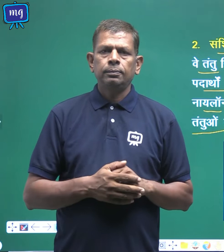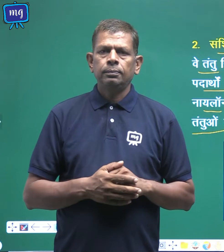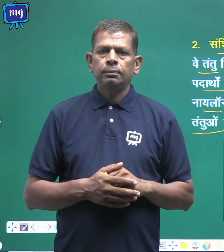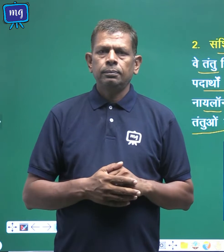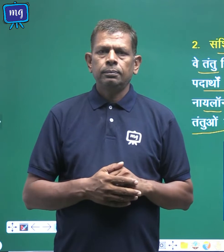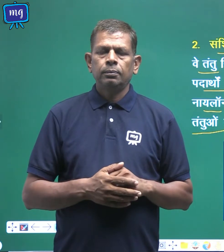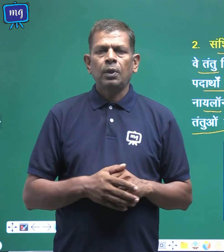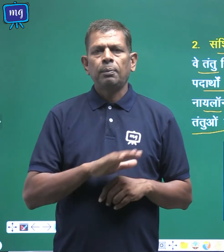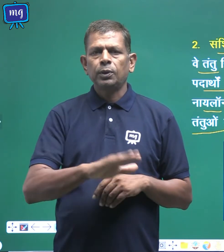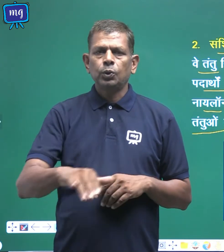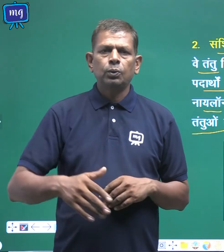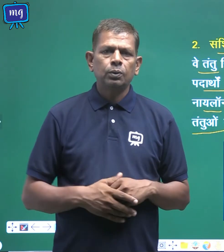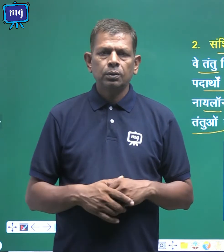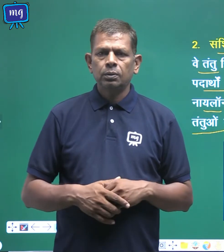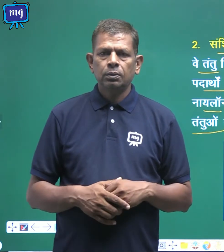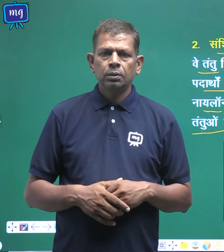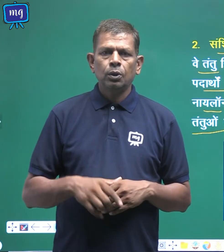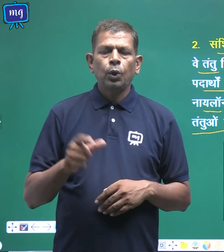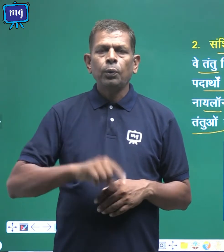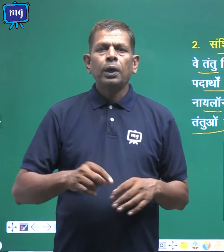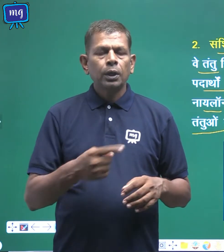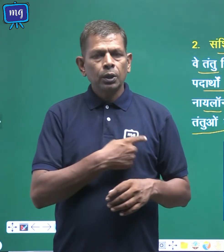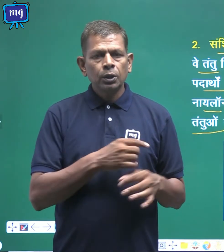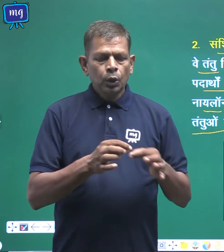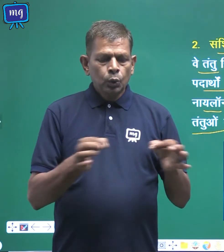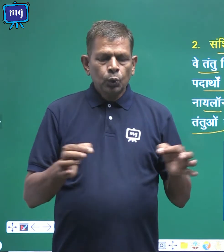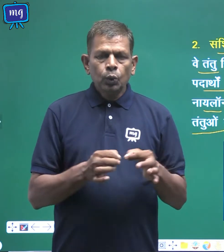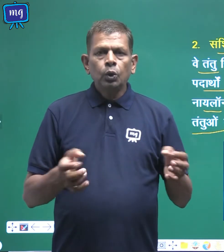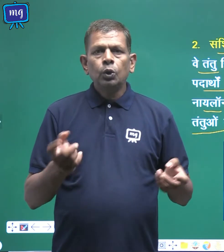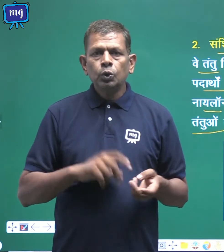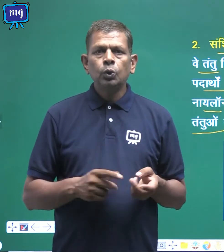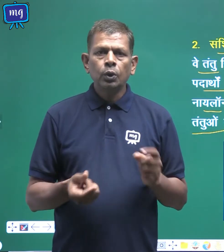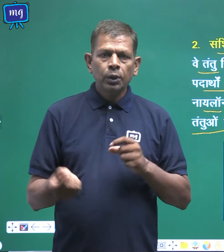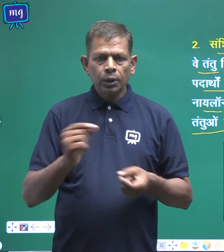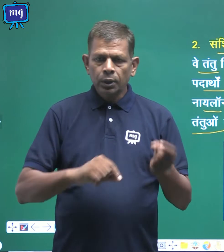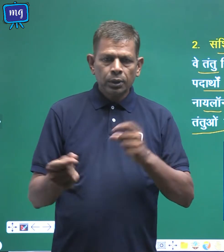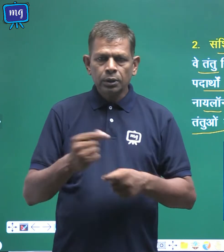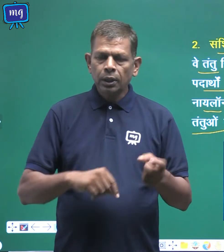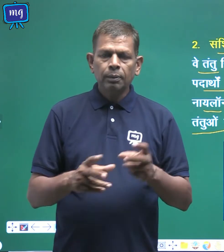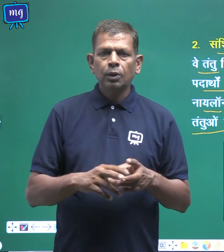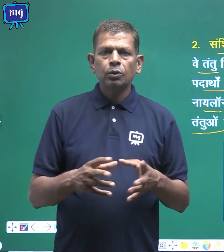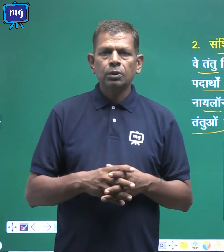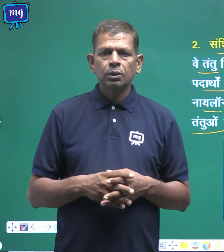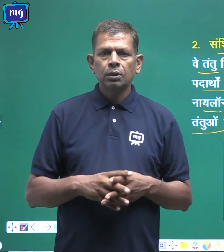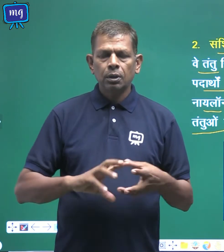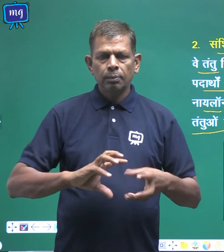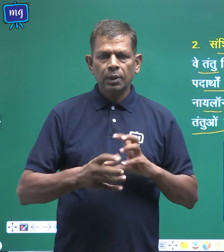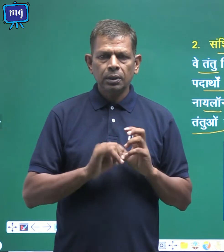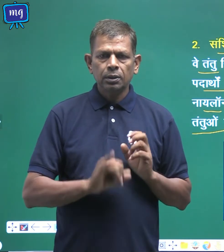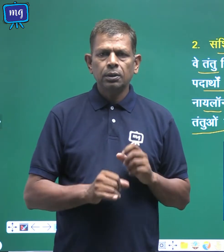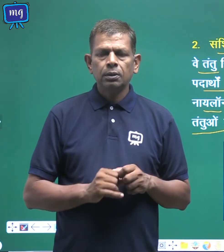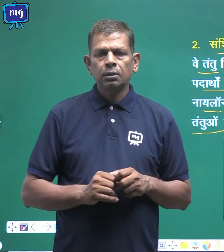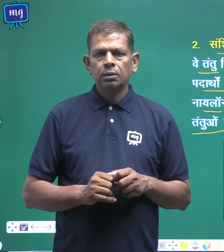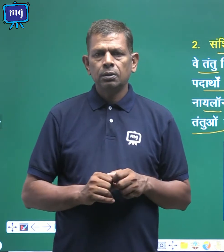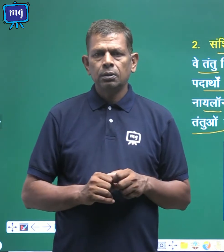बच्चो वे तन्तु जो रासाइनिक बदार्थों से बनाई जाते